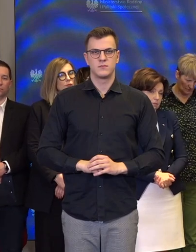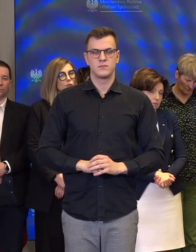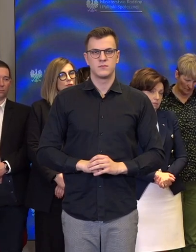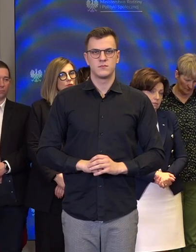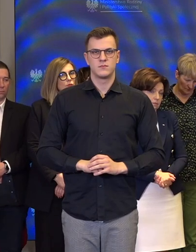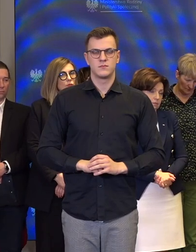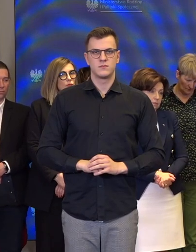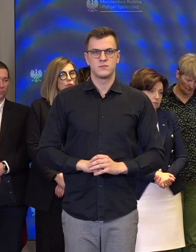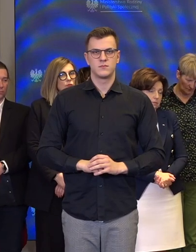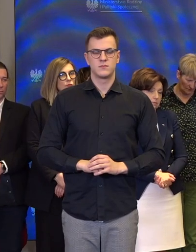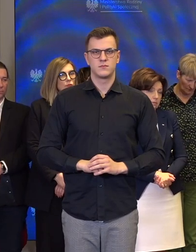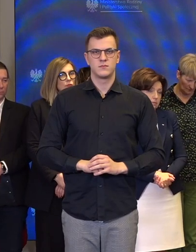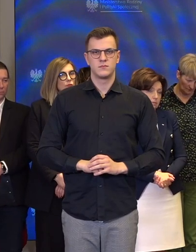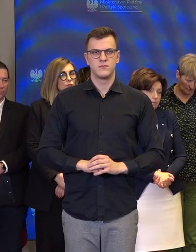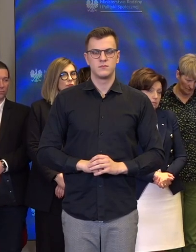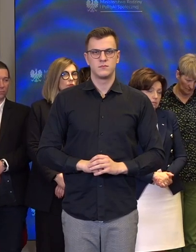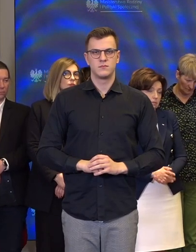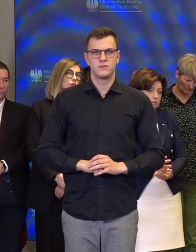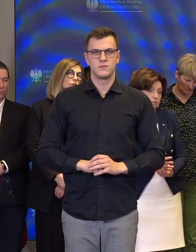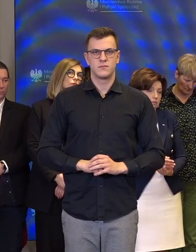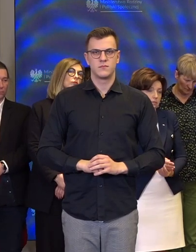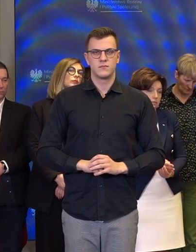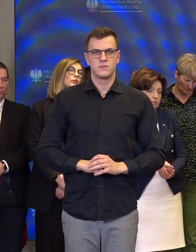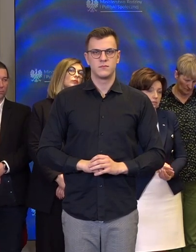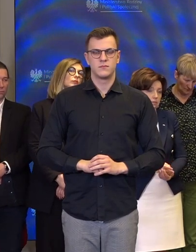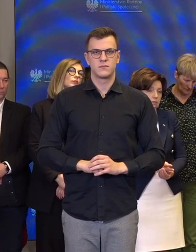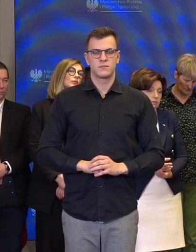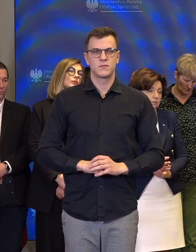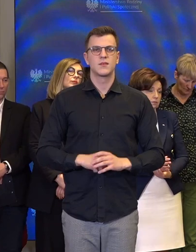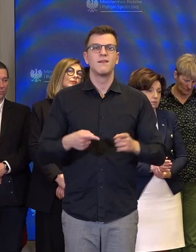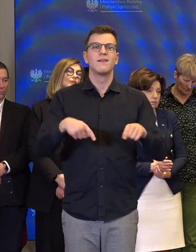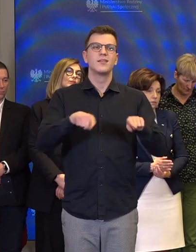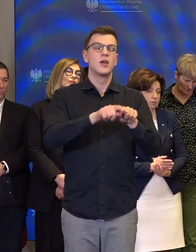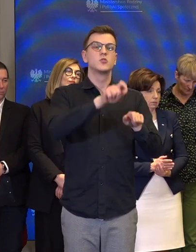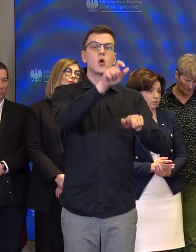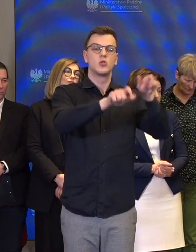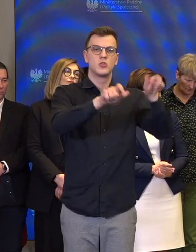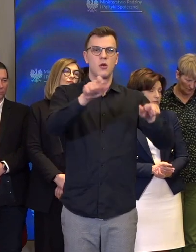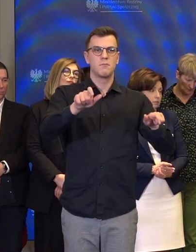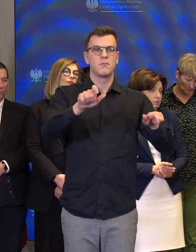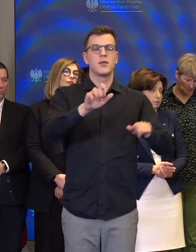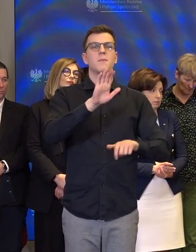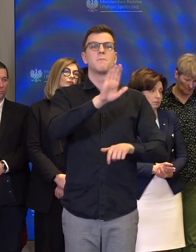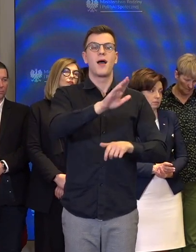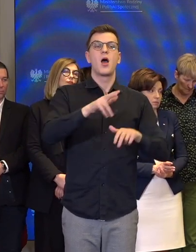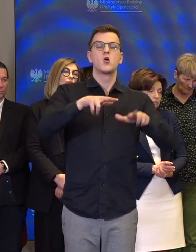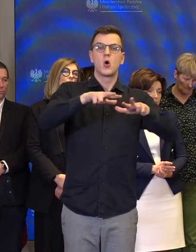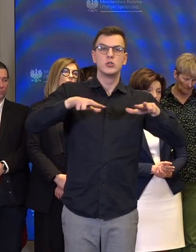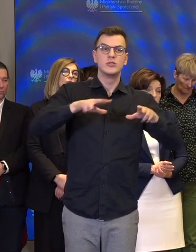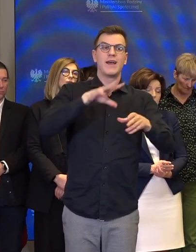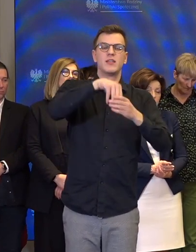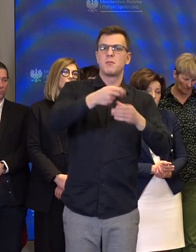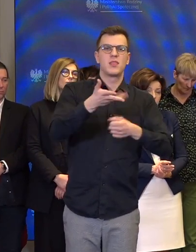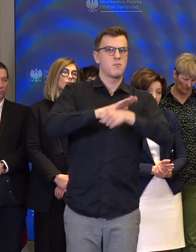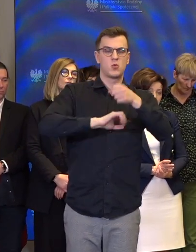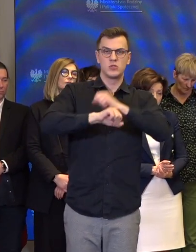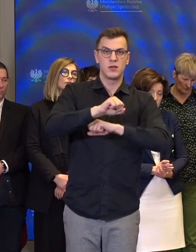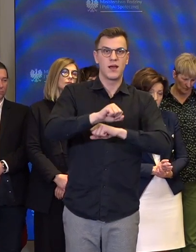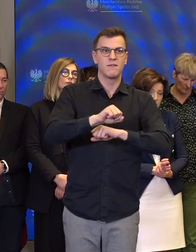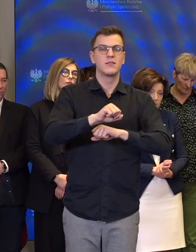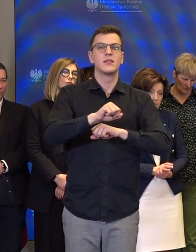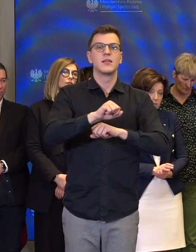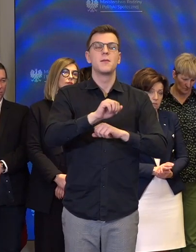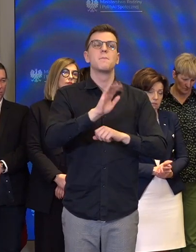tych osób, których niepełnosprawni członkowie rodziny mają ustalony poziom